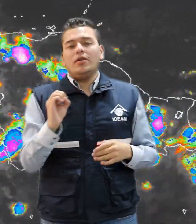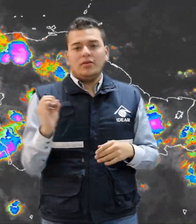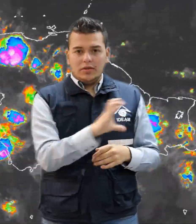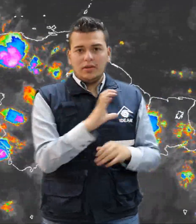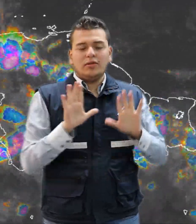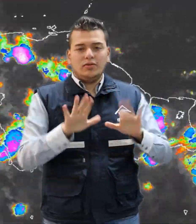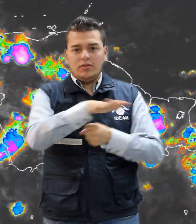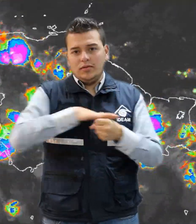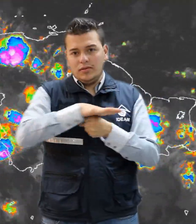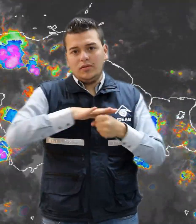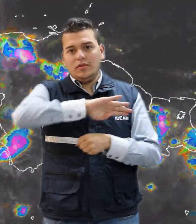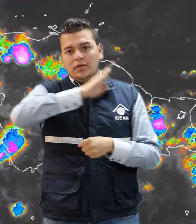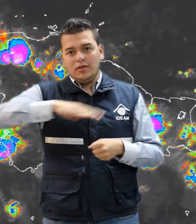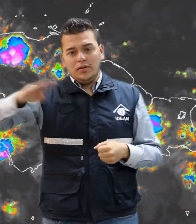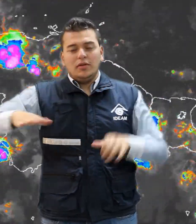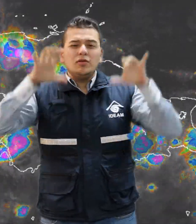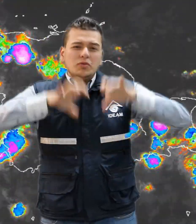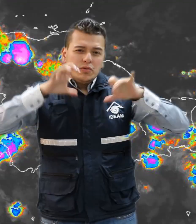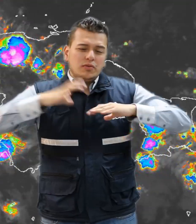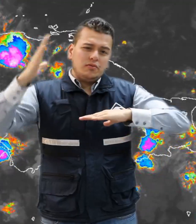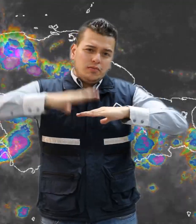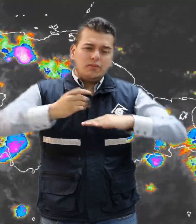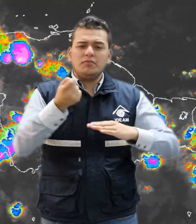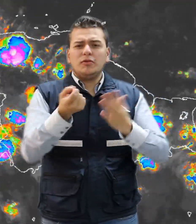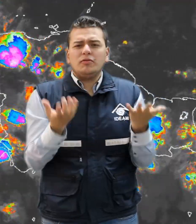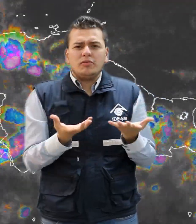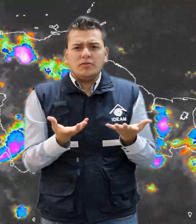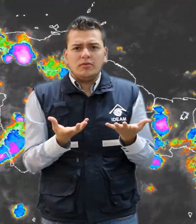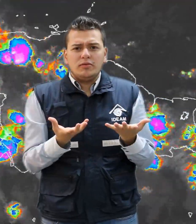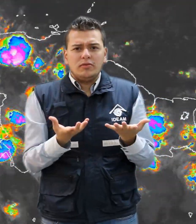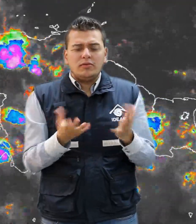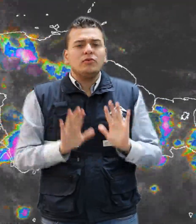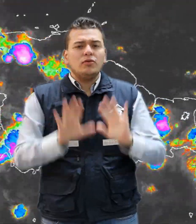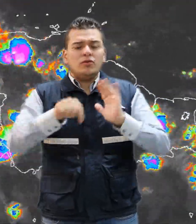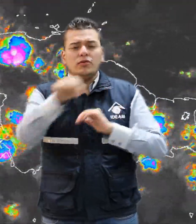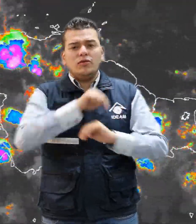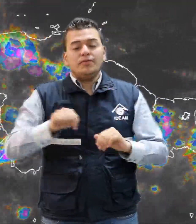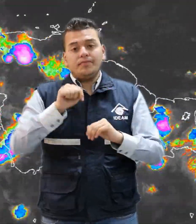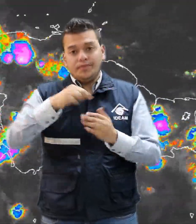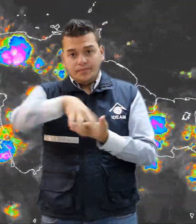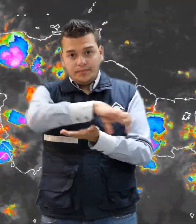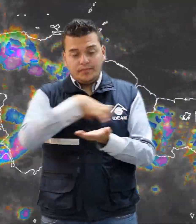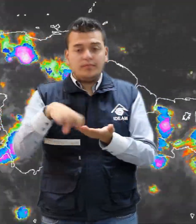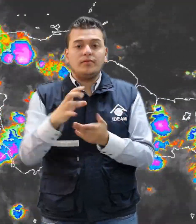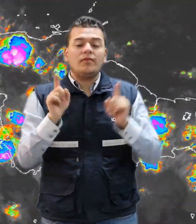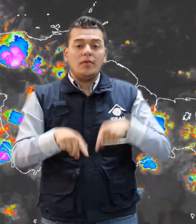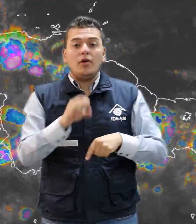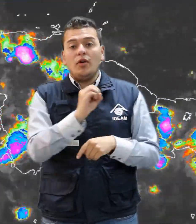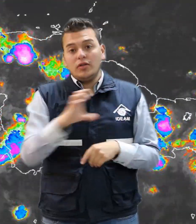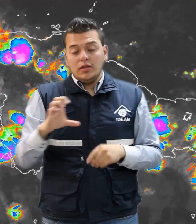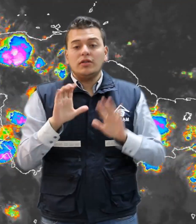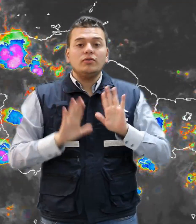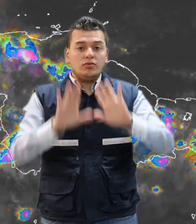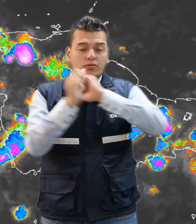departamento de Antioquia y lluvias de menor intensidad se presentaron hacia sectores de Santander, también hacia el occidente